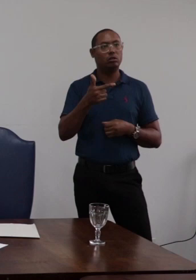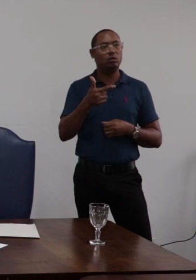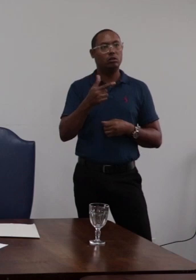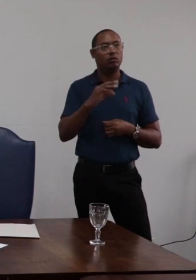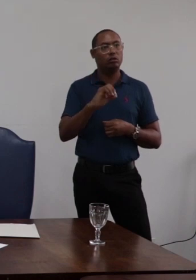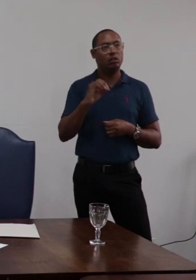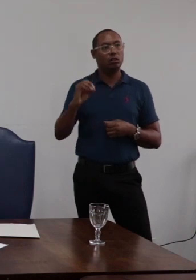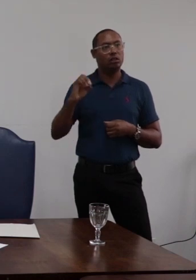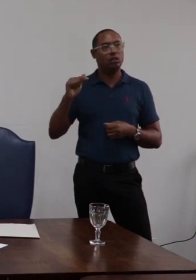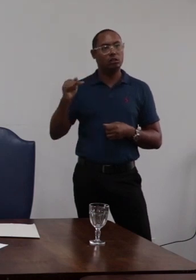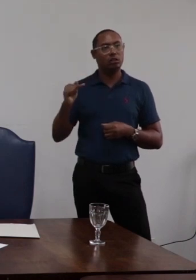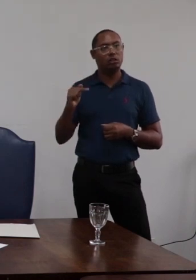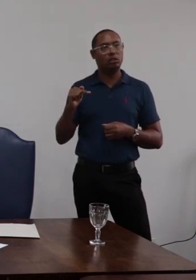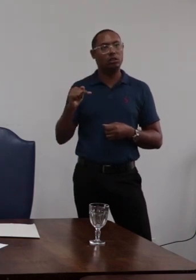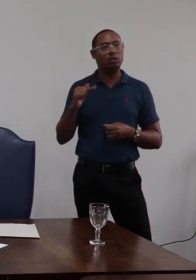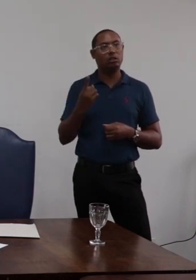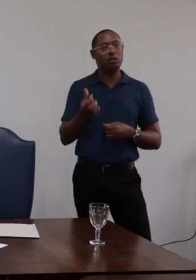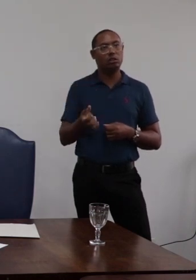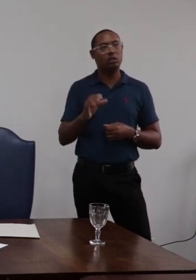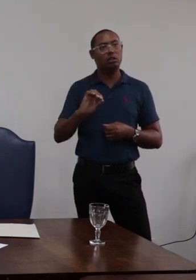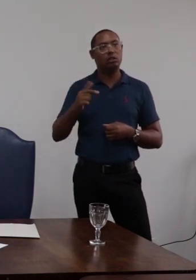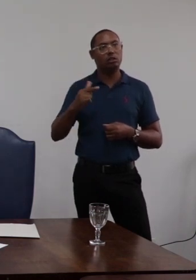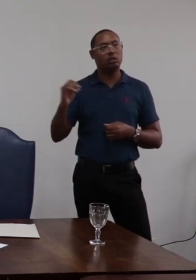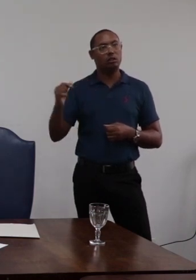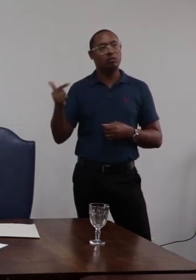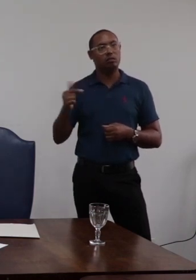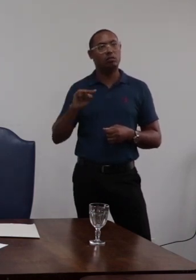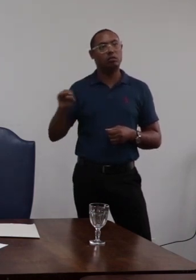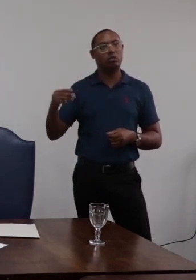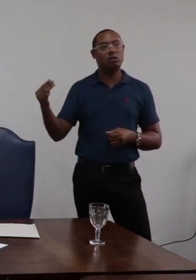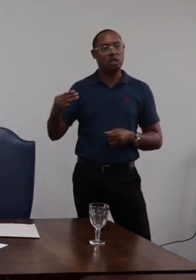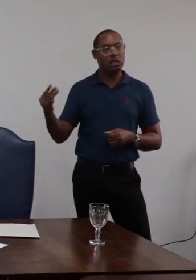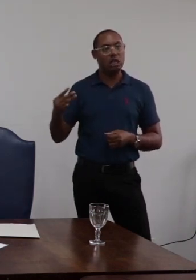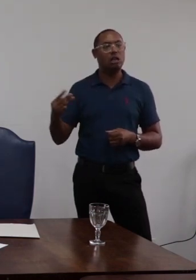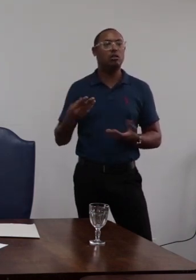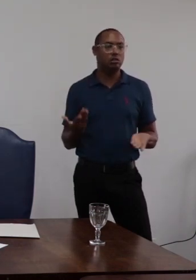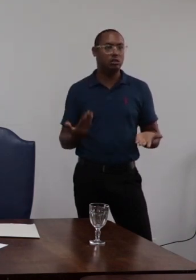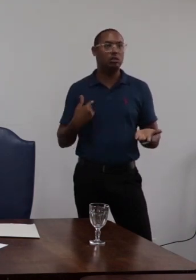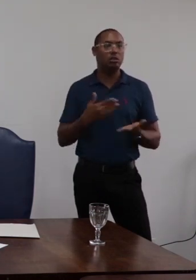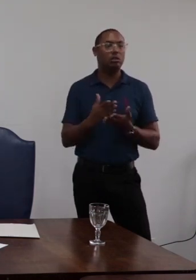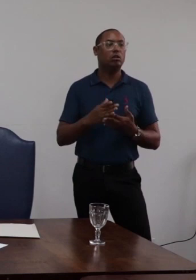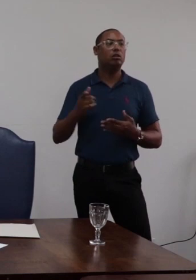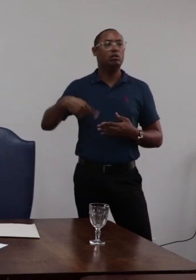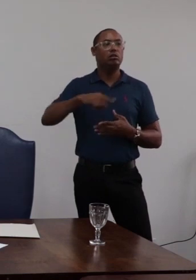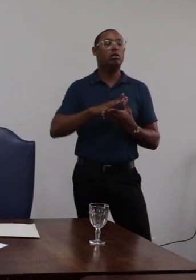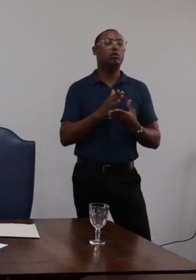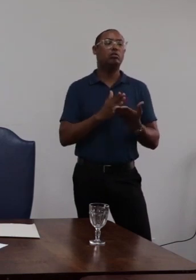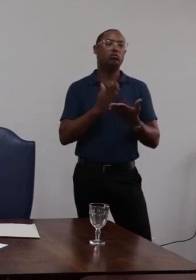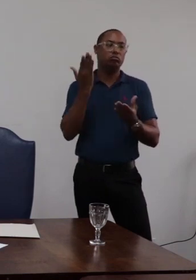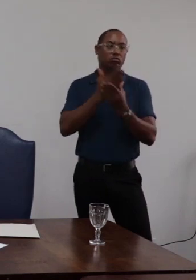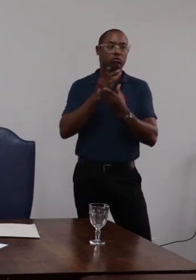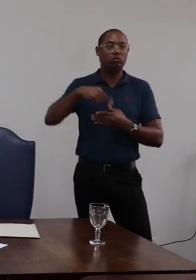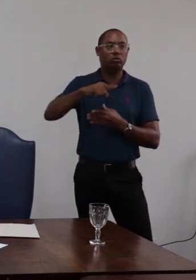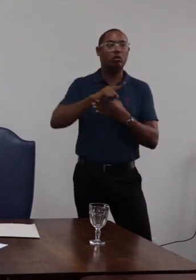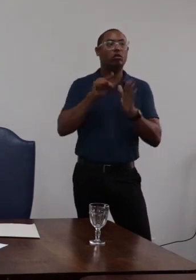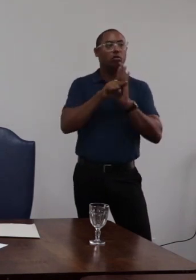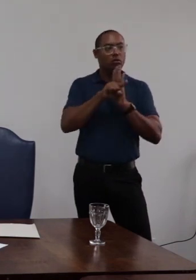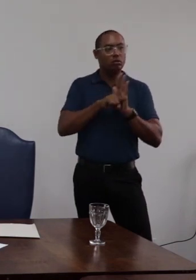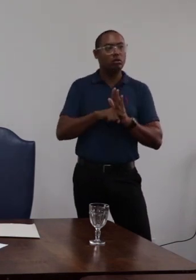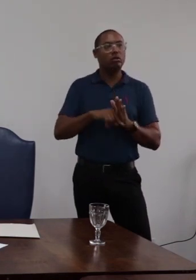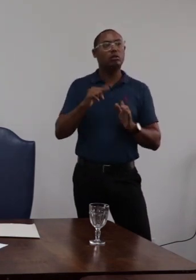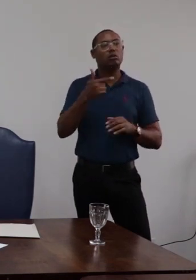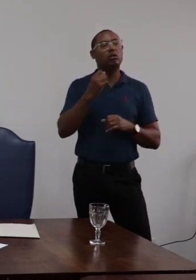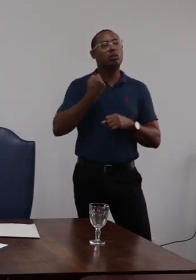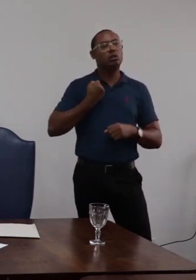23007 ponto 716 barro de 2022 caso 33 que tivemos acesso o mesmo cai nas